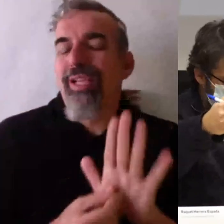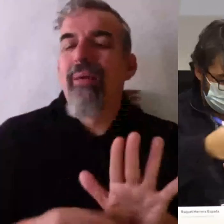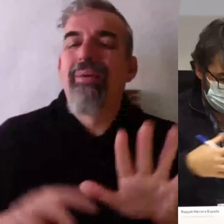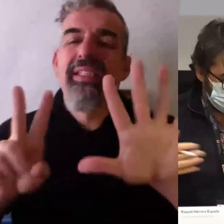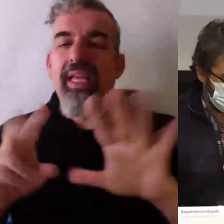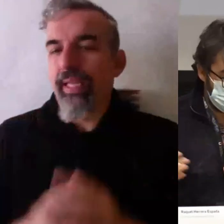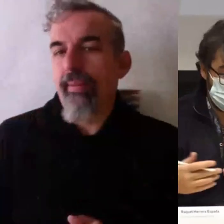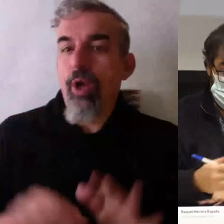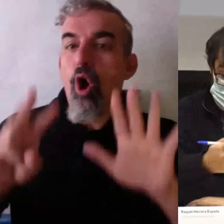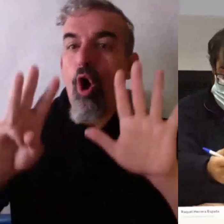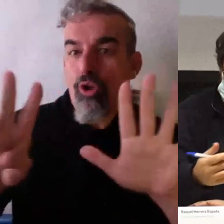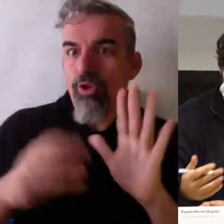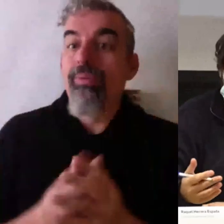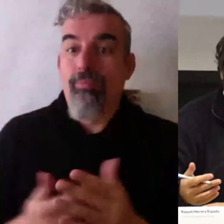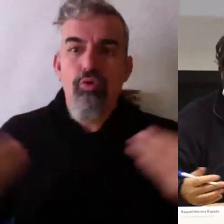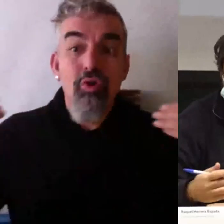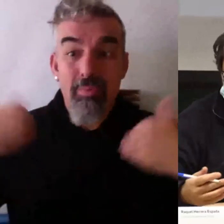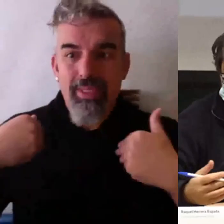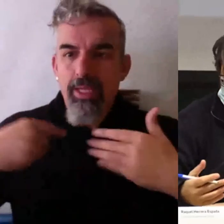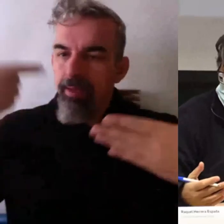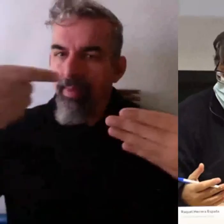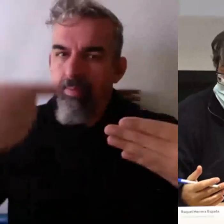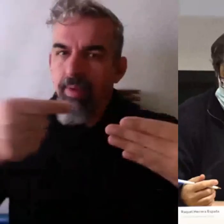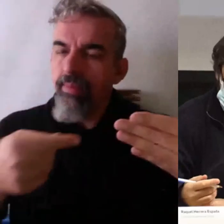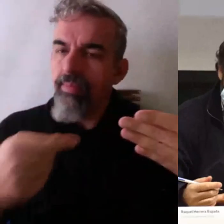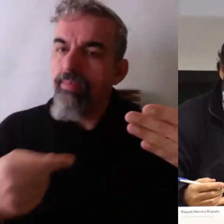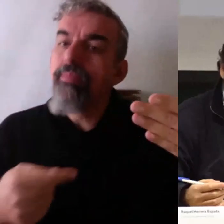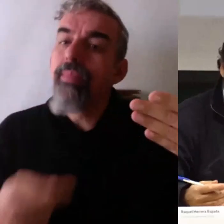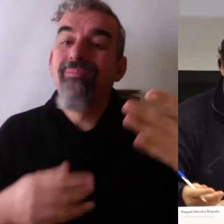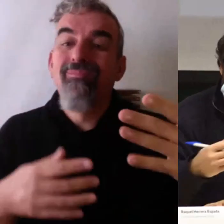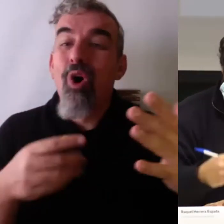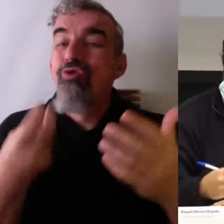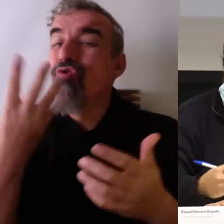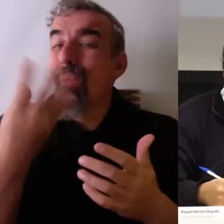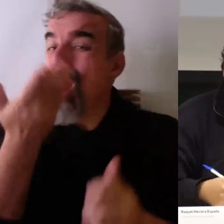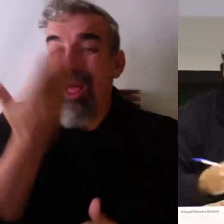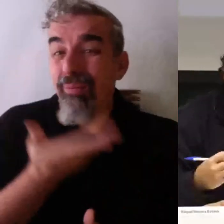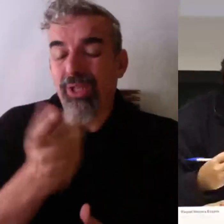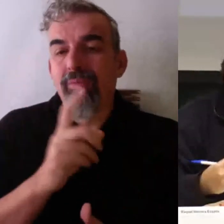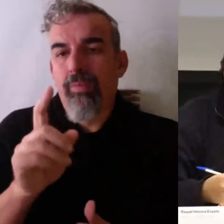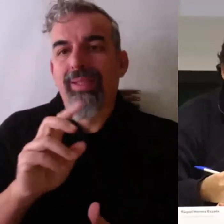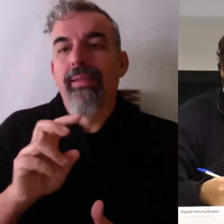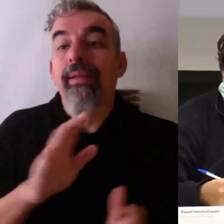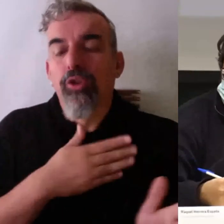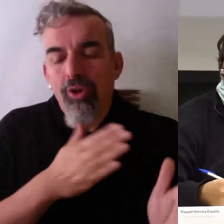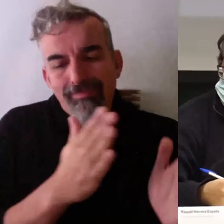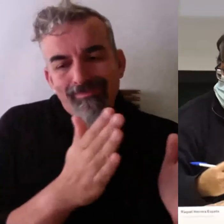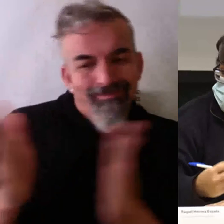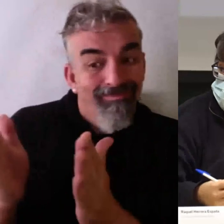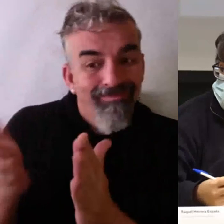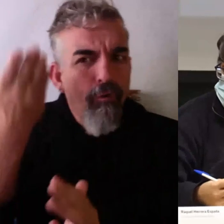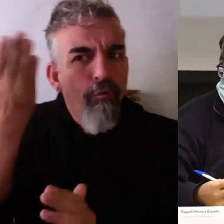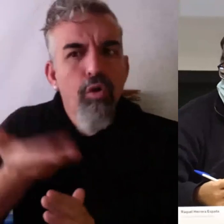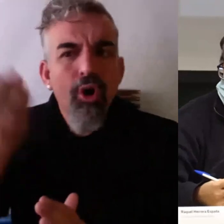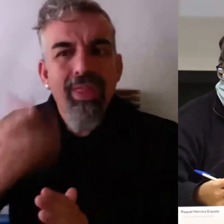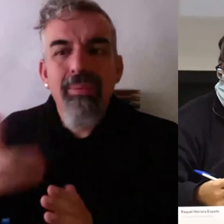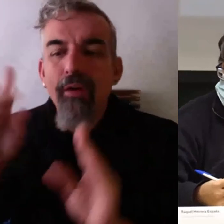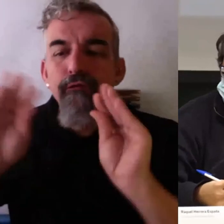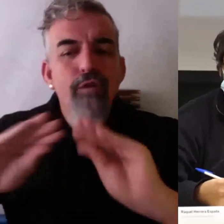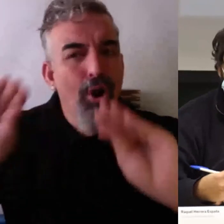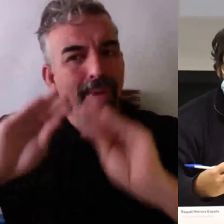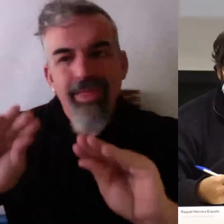larguísima llena de competencias, pero damos un número que no quiere decir gran cosa. Y luego he tirado de otra parte que yo insisto que es la fundamental, es la formativa.